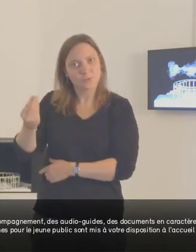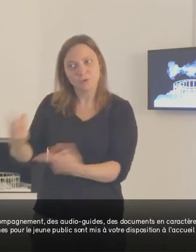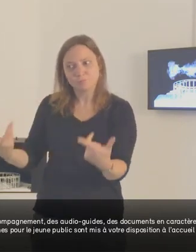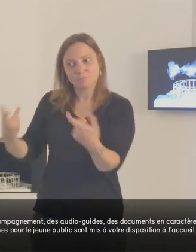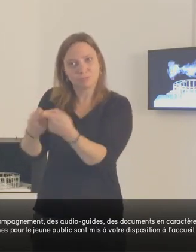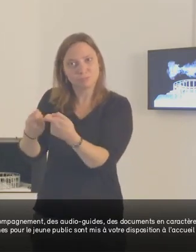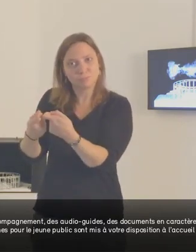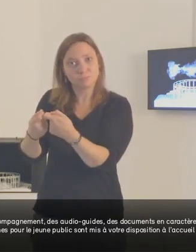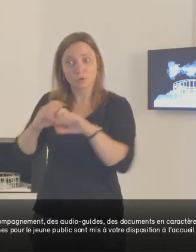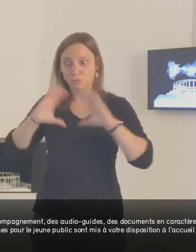l'accueil du FRAC.